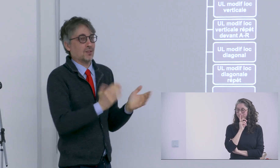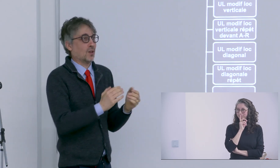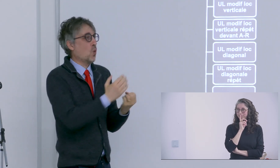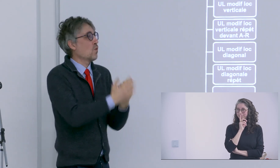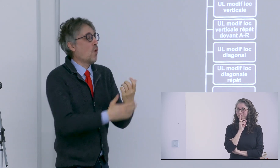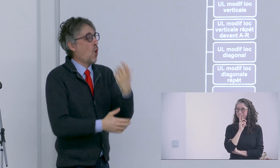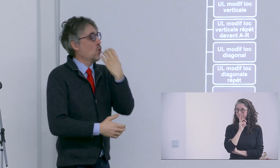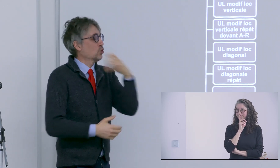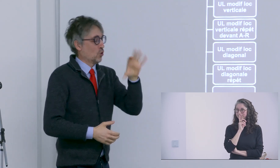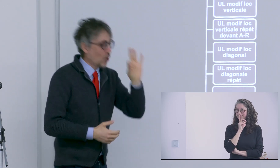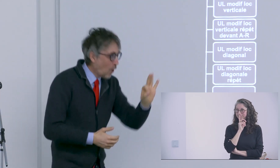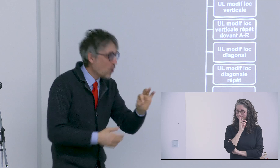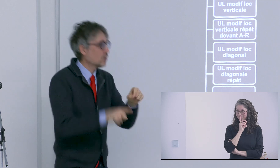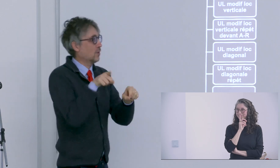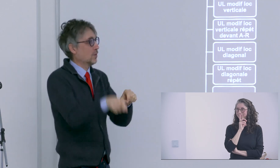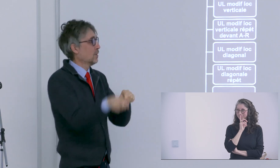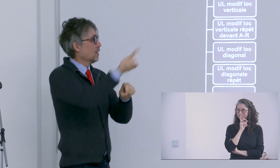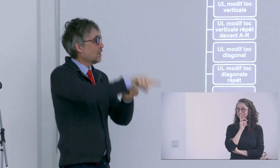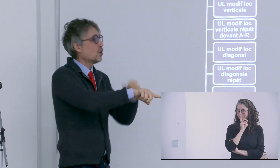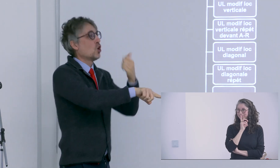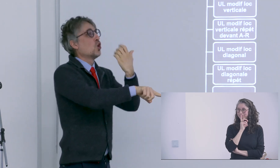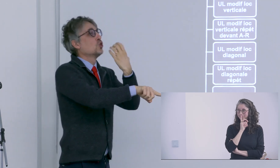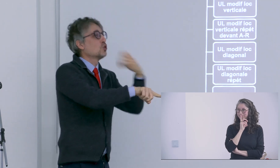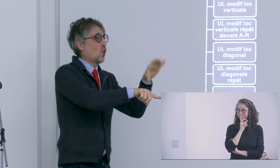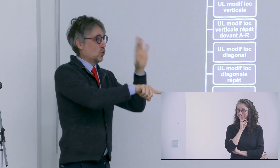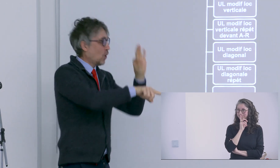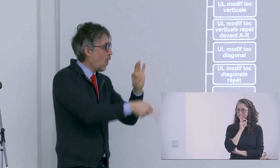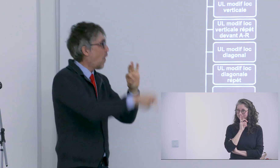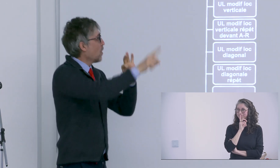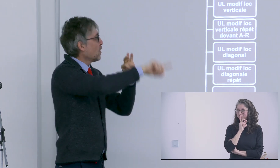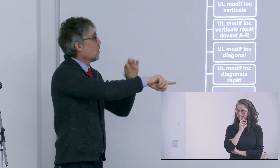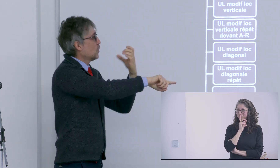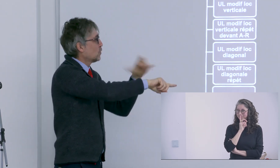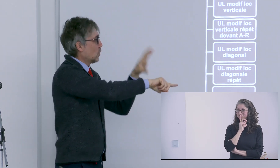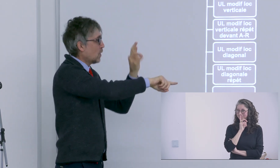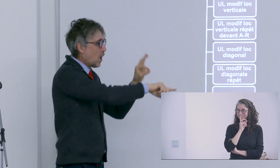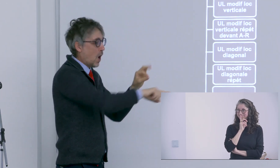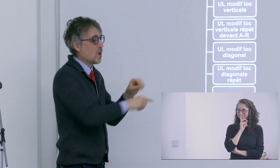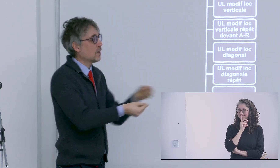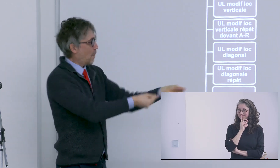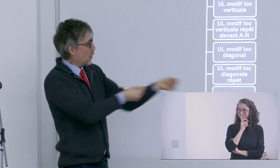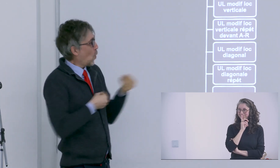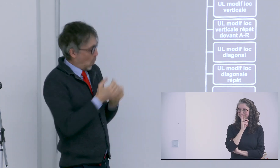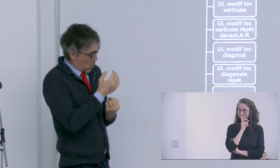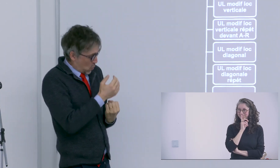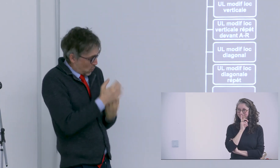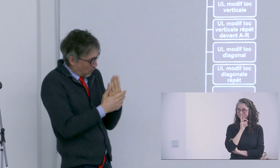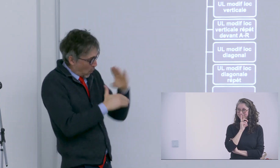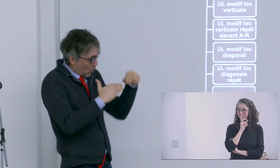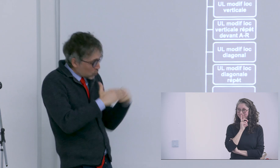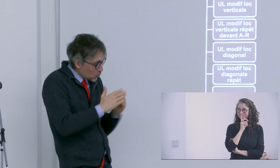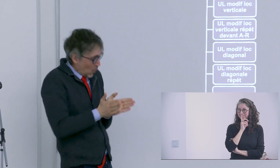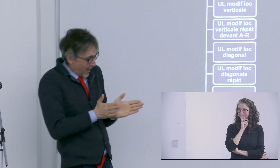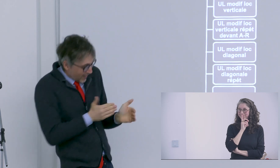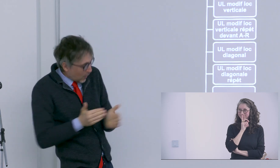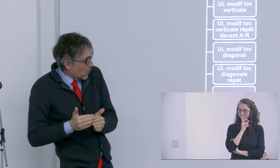chacun de ces concepts là est-ce qu'on pourrait trouver par exemple 150 variations différentes du même terme de chacun